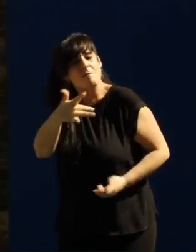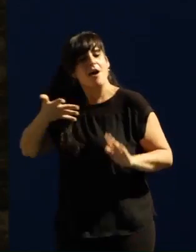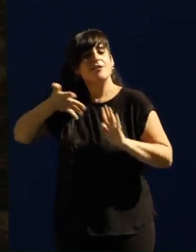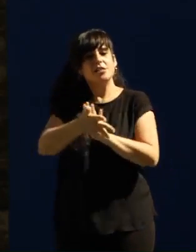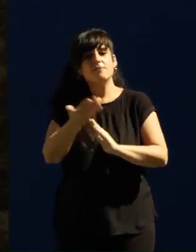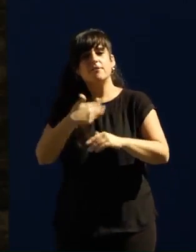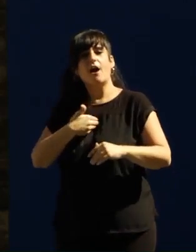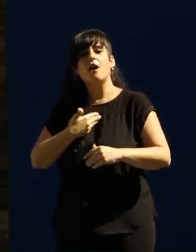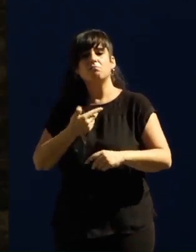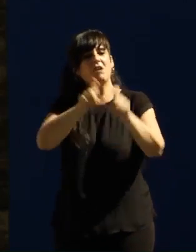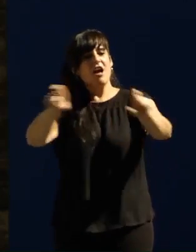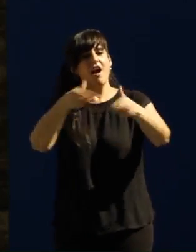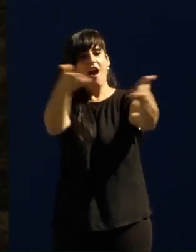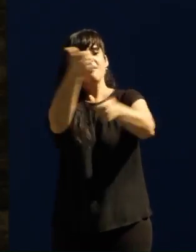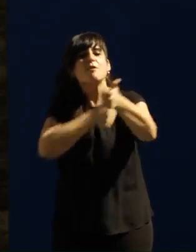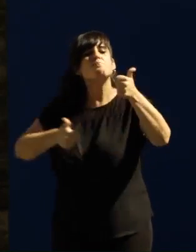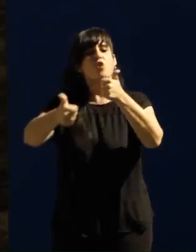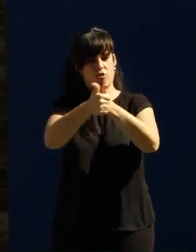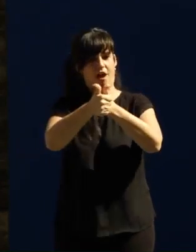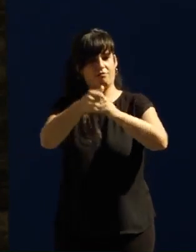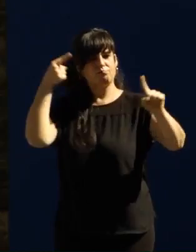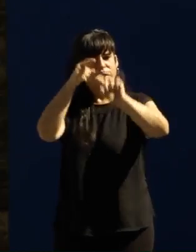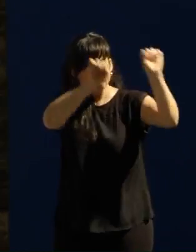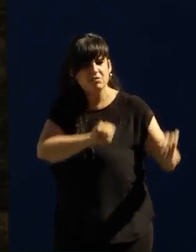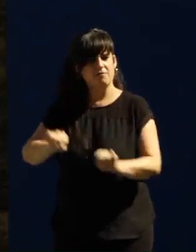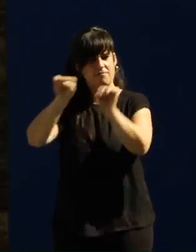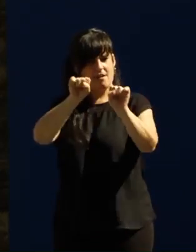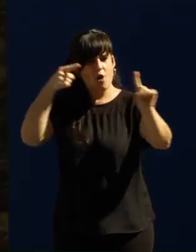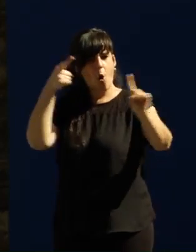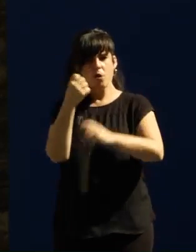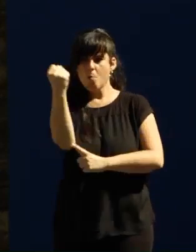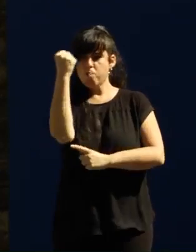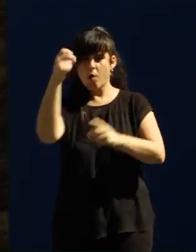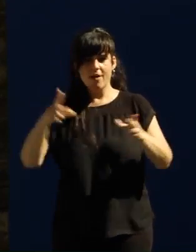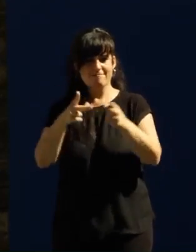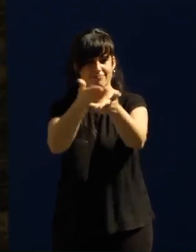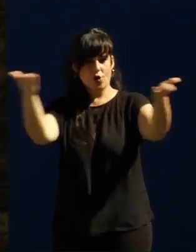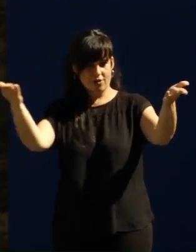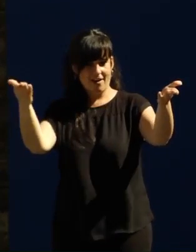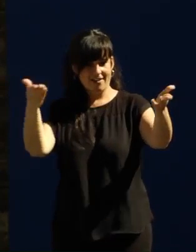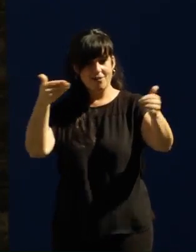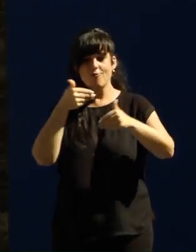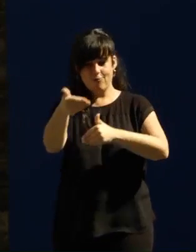aquí está su gente, para defenderlo, para construir soberanía popular, para asegurar el futuro.